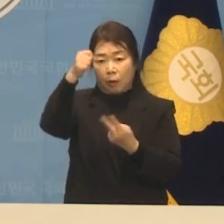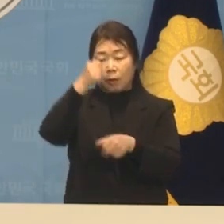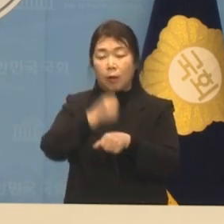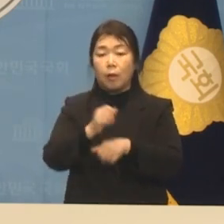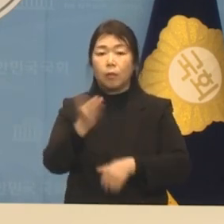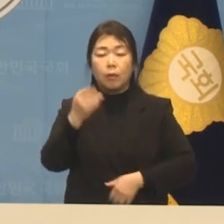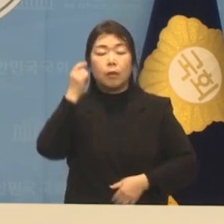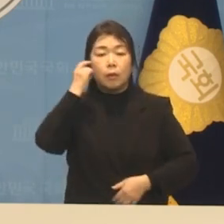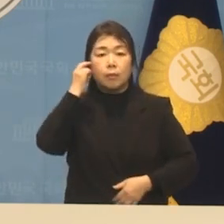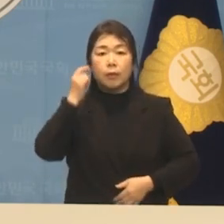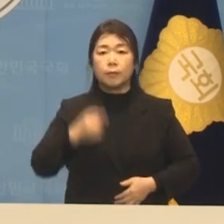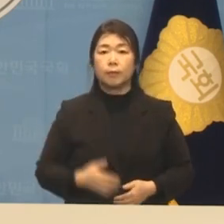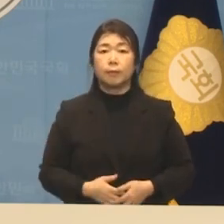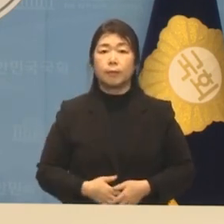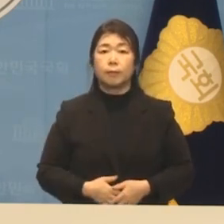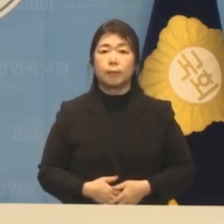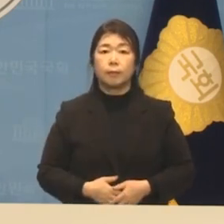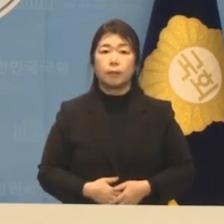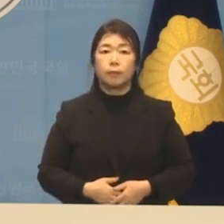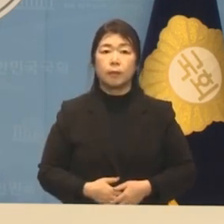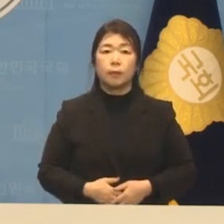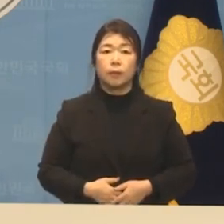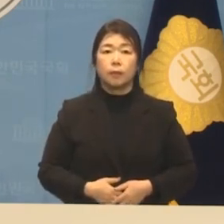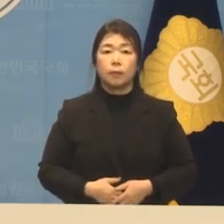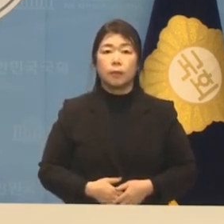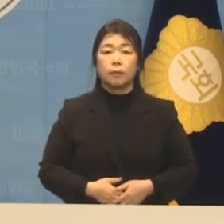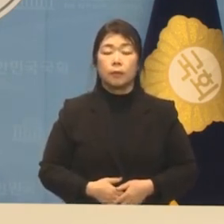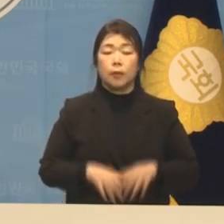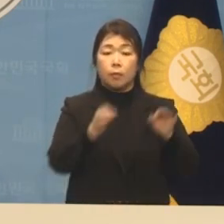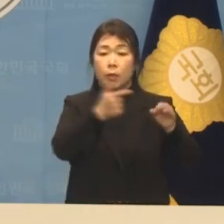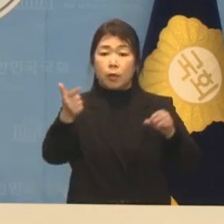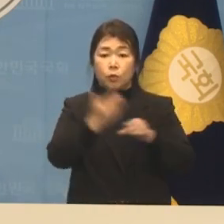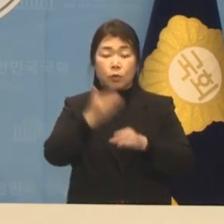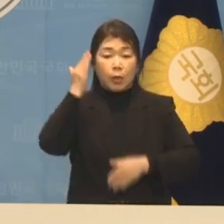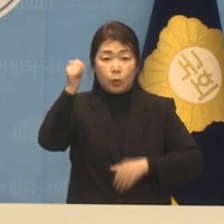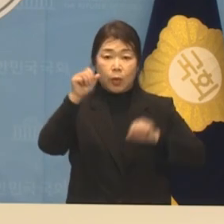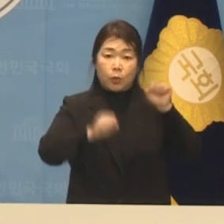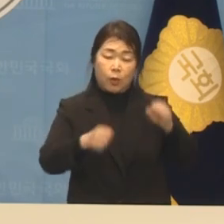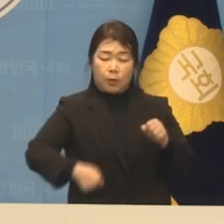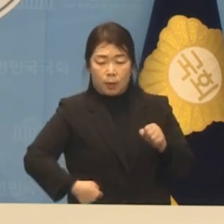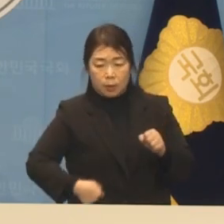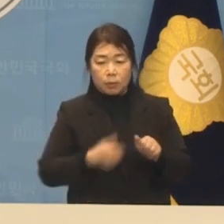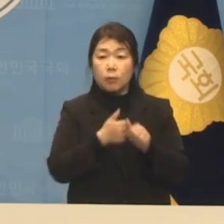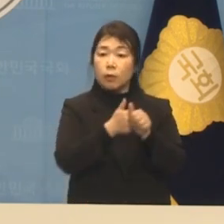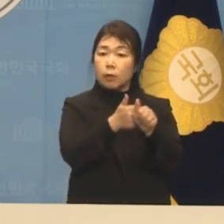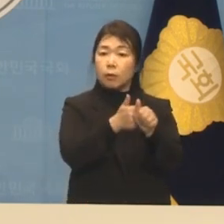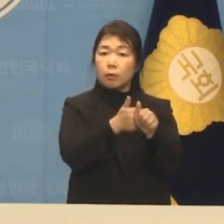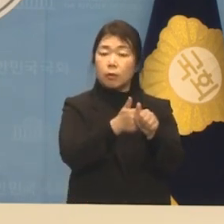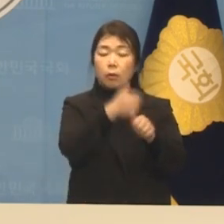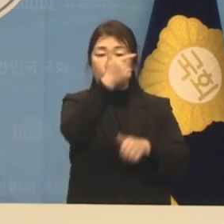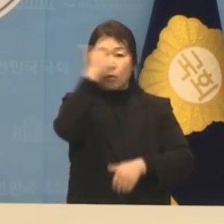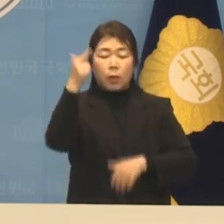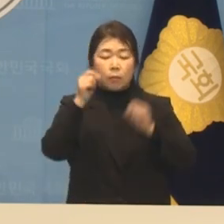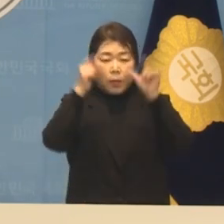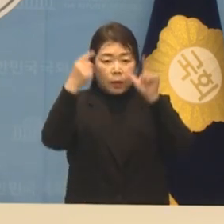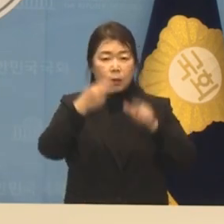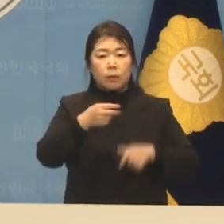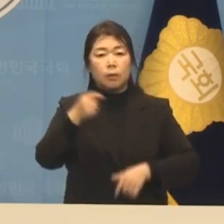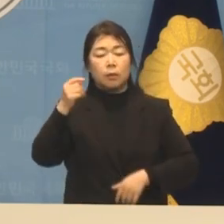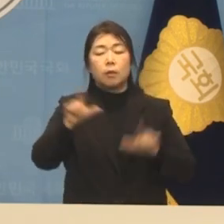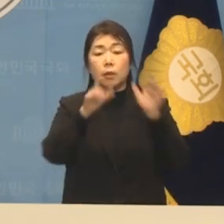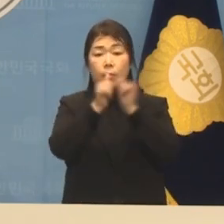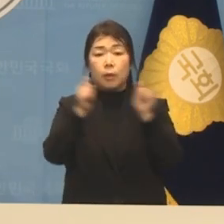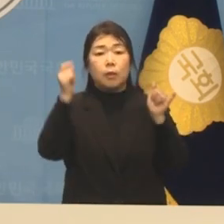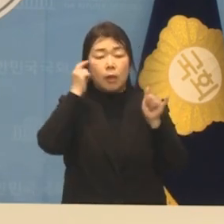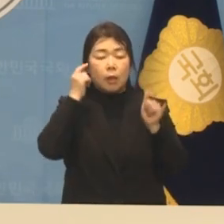생각합니다. 김대중 대통령의 행동하는 양심으로 노무현의 깨어있는 시민으로